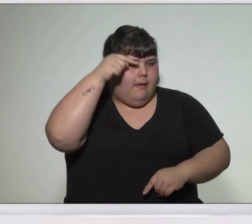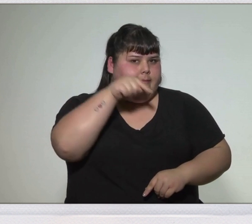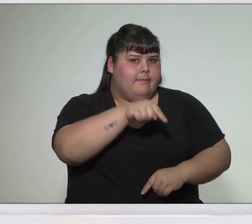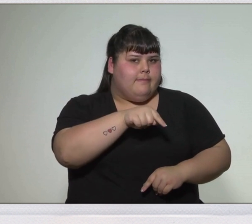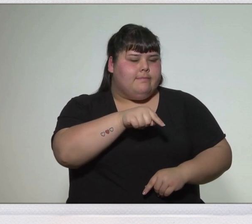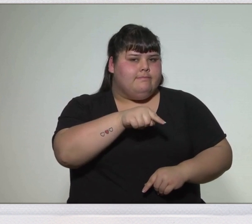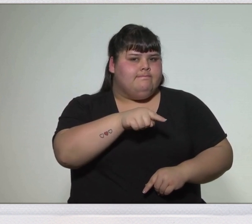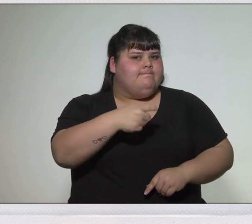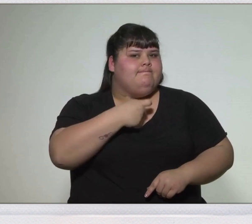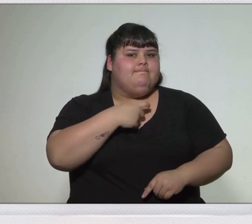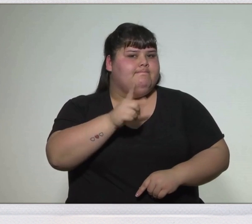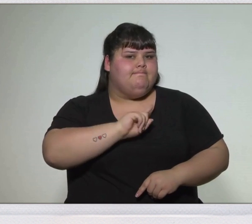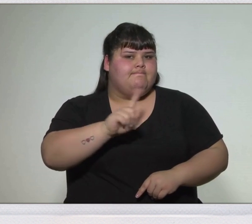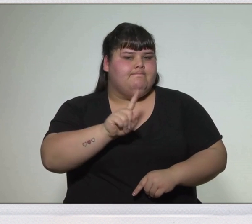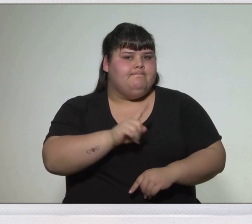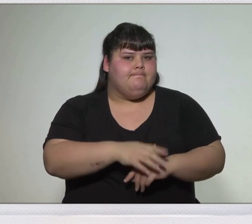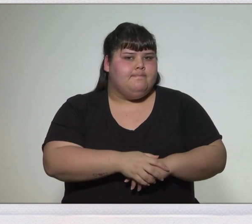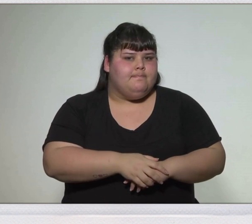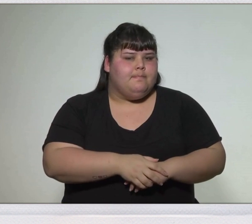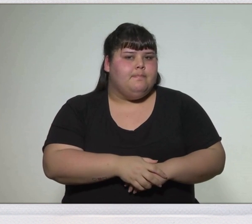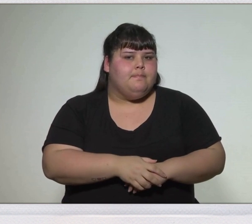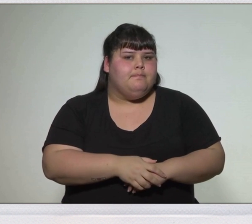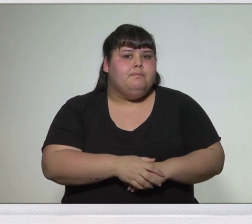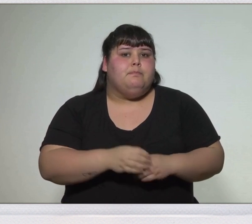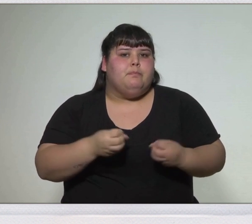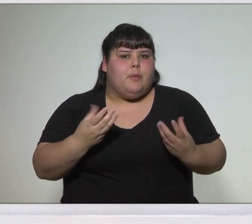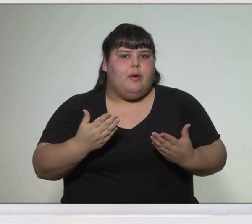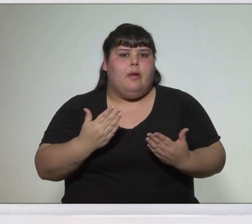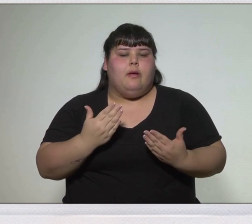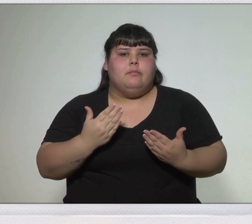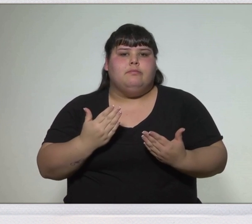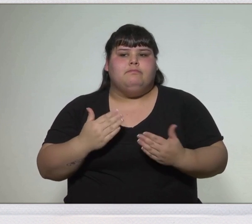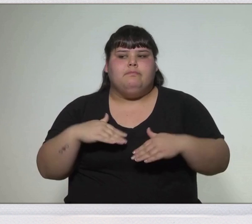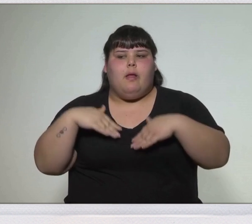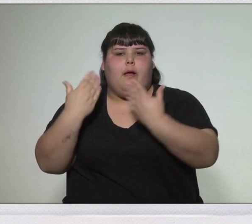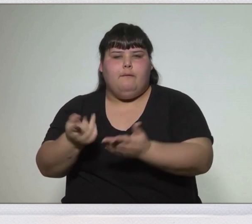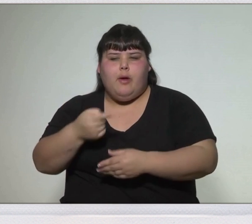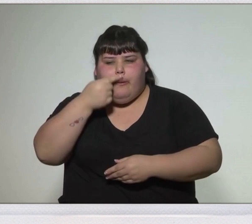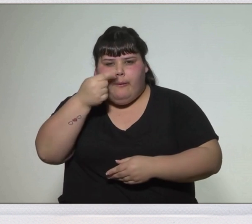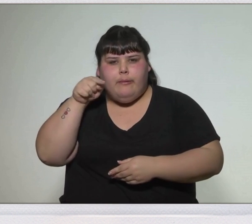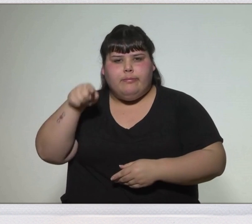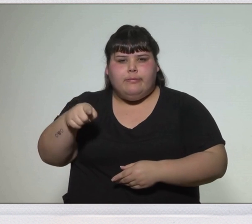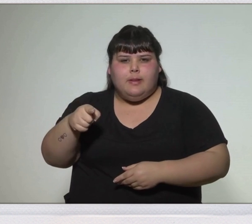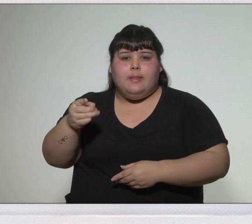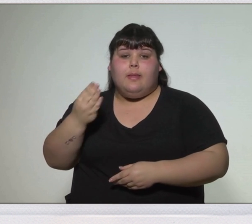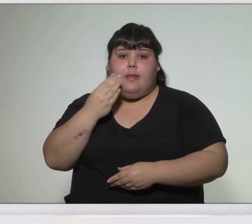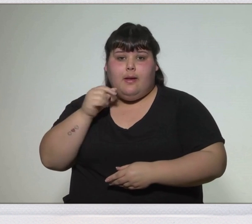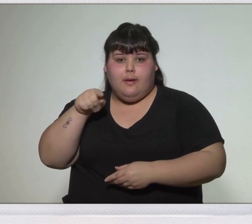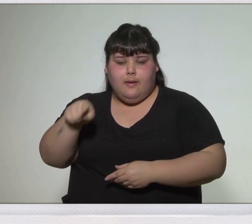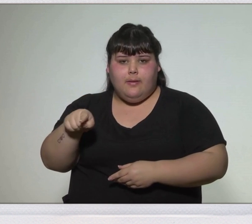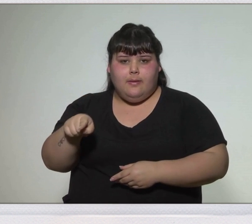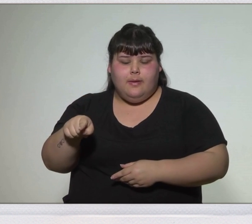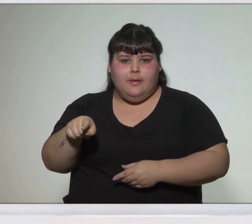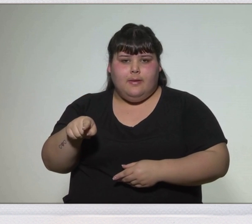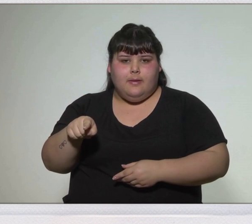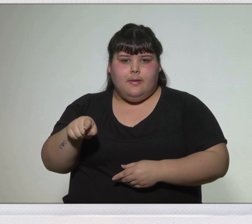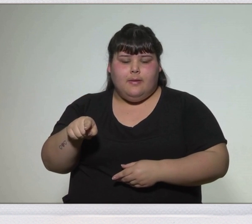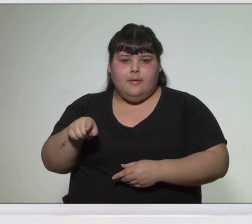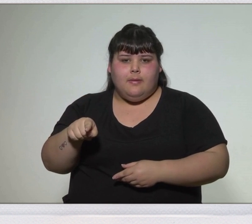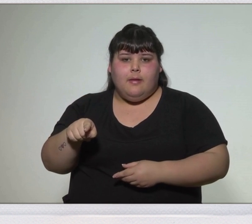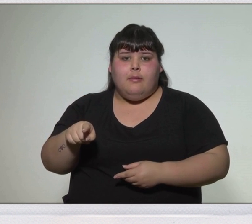logró frustrar dicho objetivo en salvaguarda de los intereses de gran bretaña que